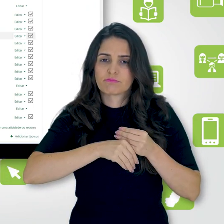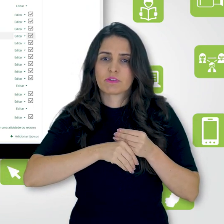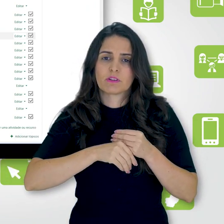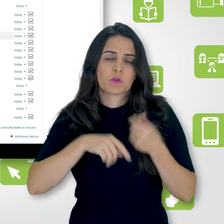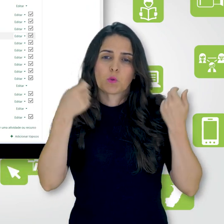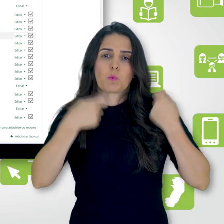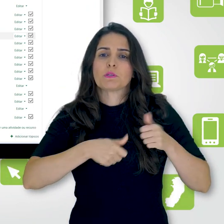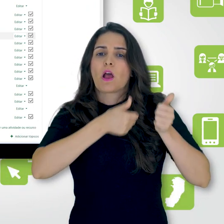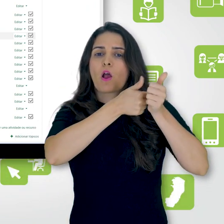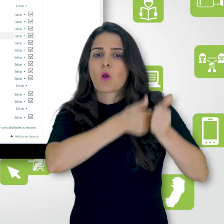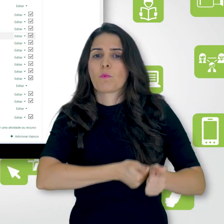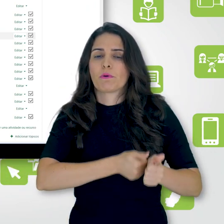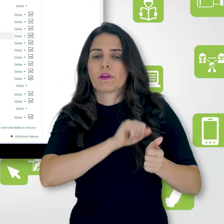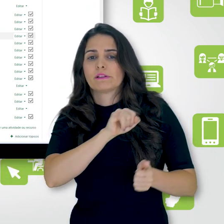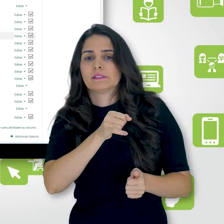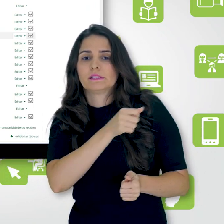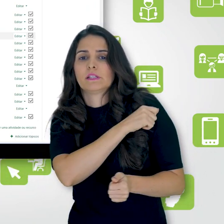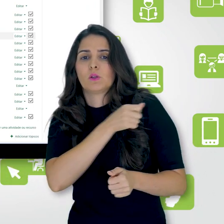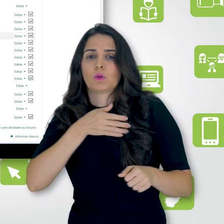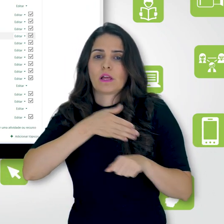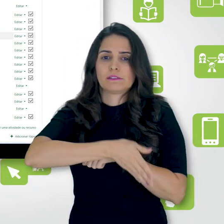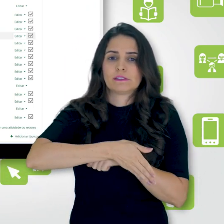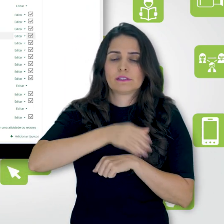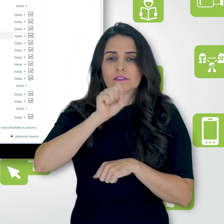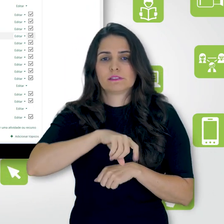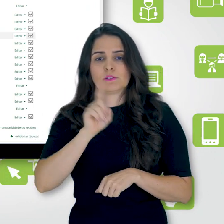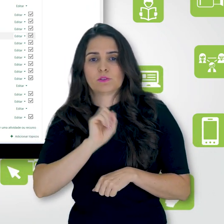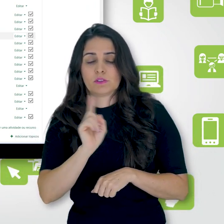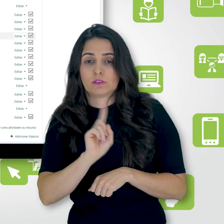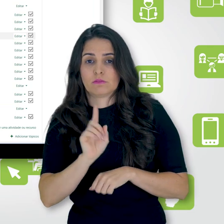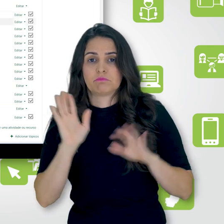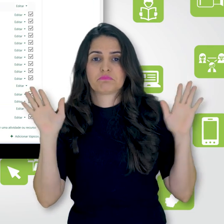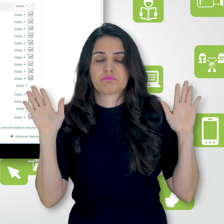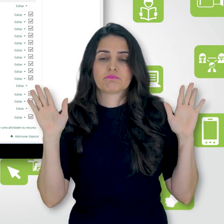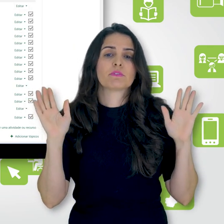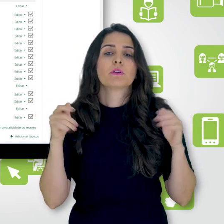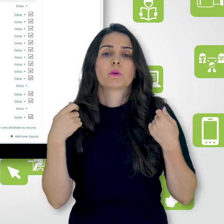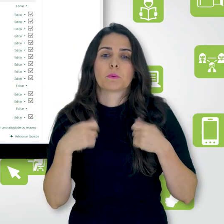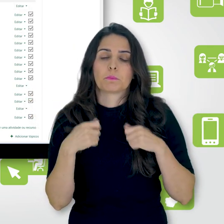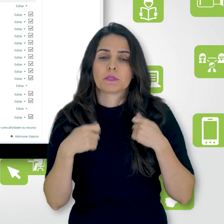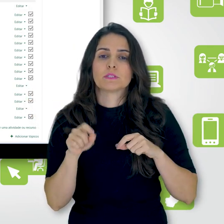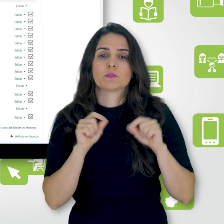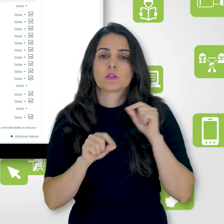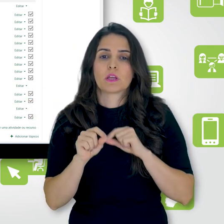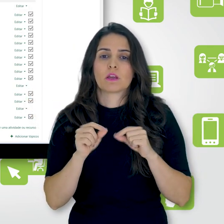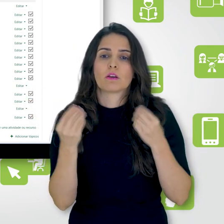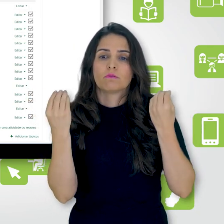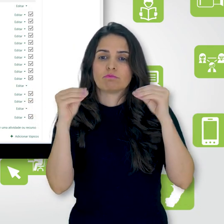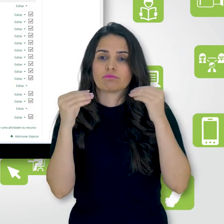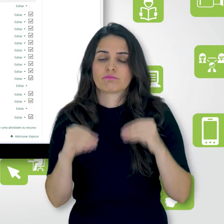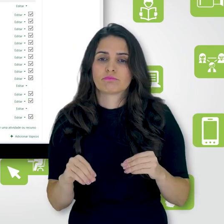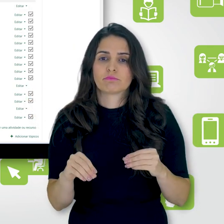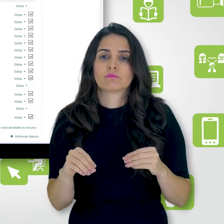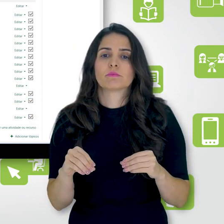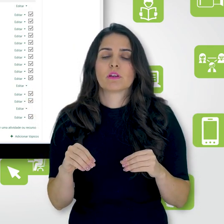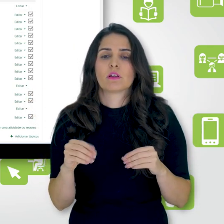acompanhar, se o aluno vai ou não vai acessar aquele material, a gente precisa fazer esse procedimento, que é o